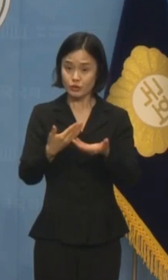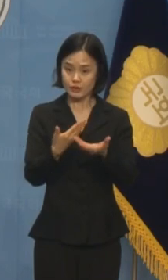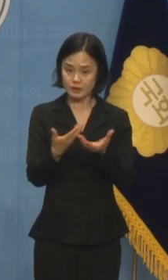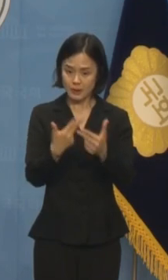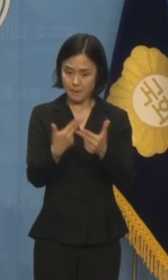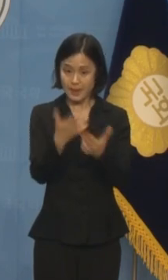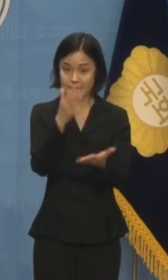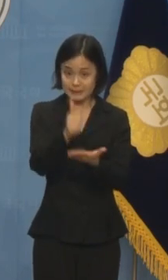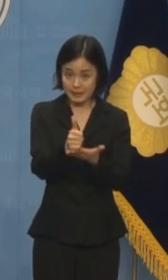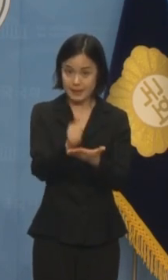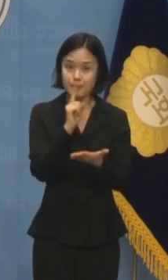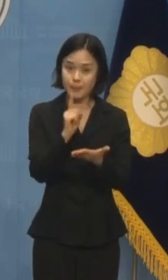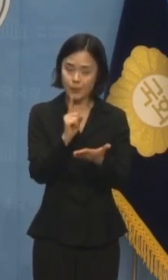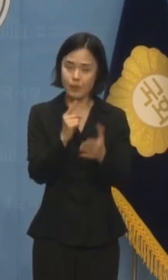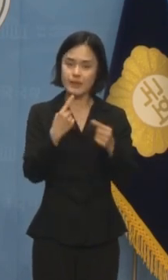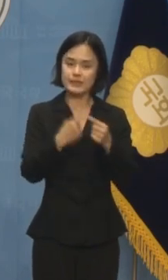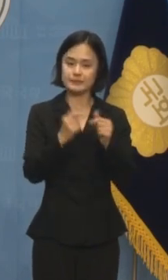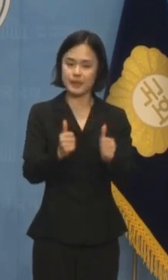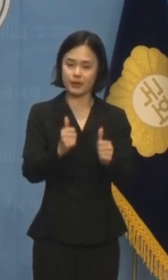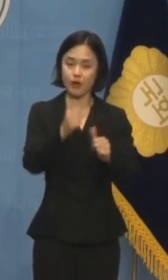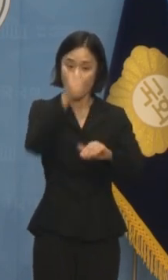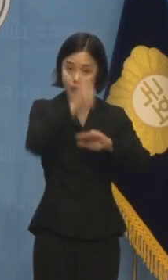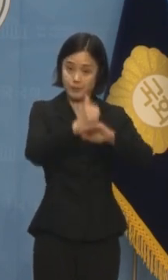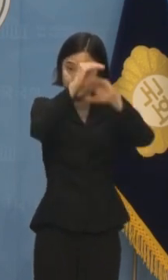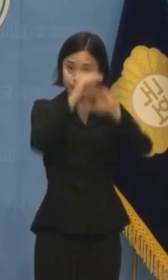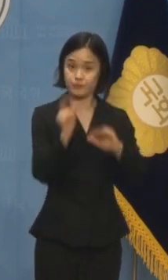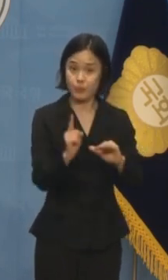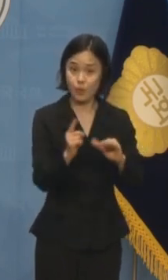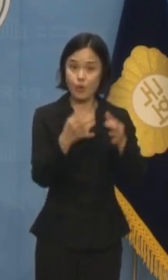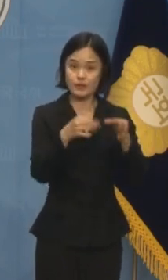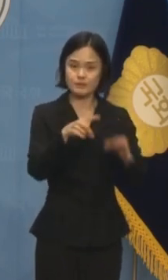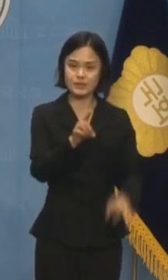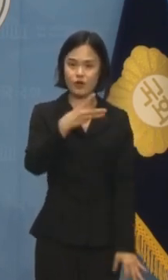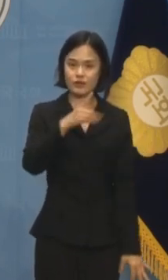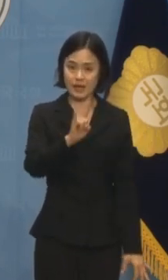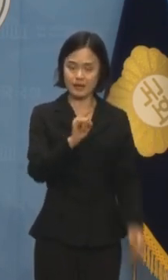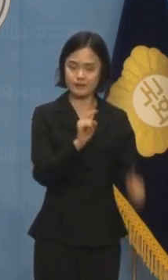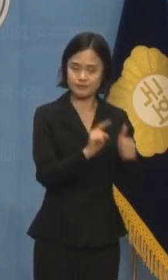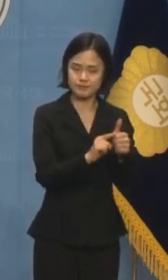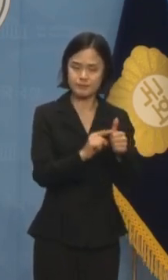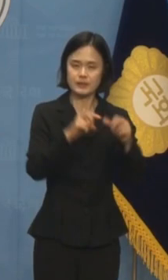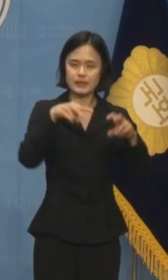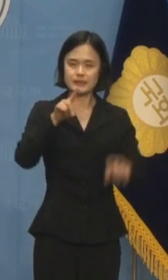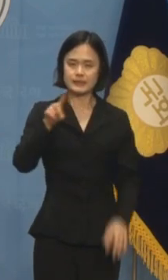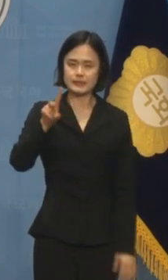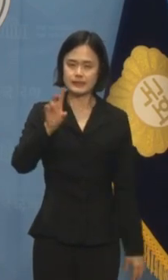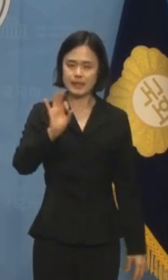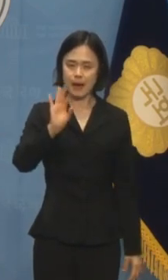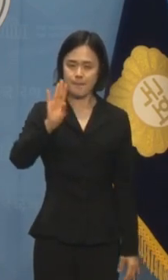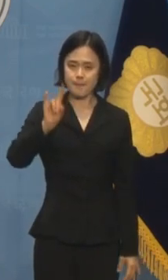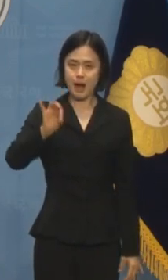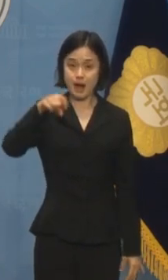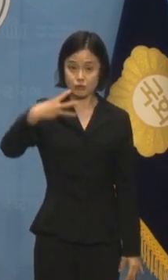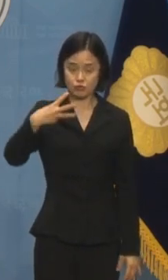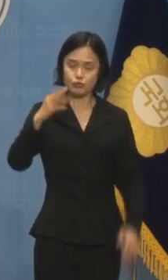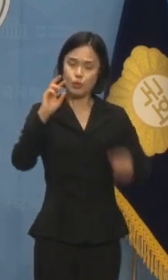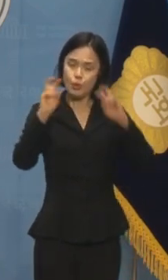판결문에는 김성태가 쌍방울 주가를 띄우려고 북한에 송금을 한 것으로 나옵니다.